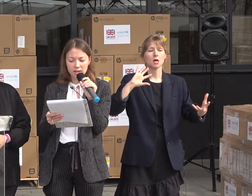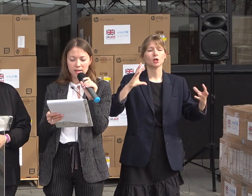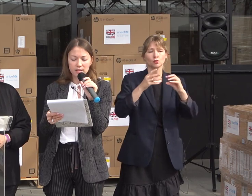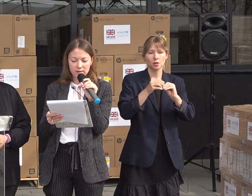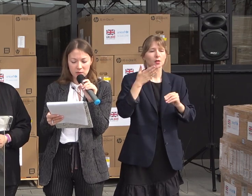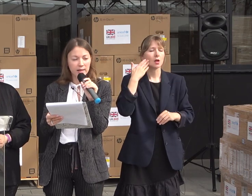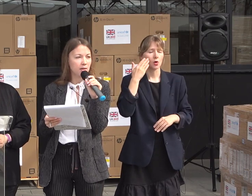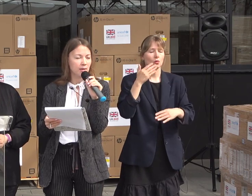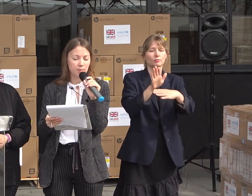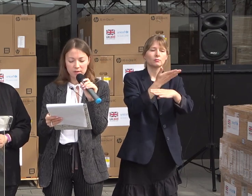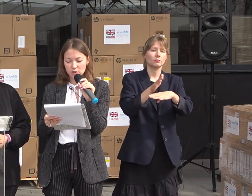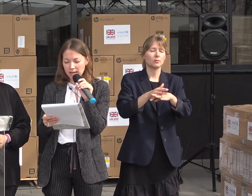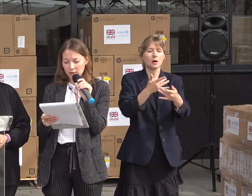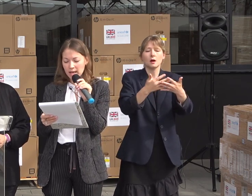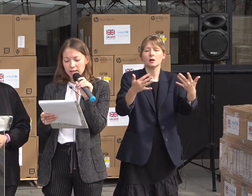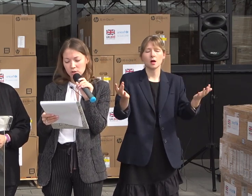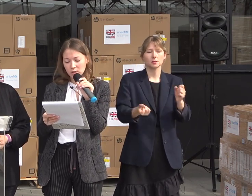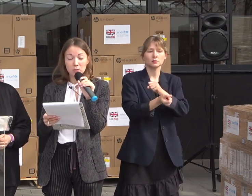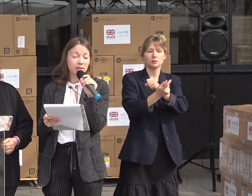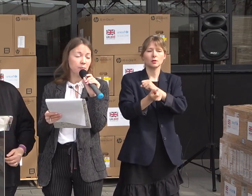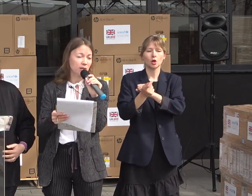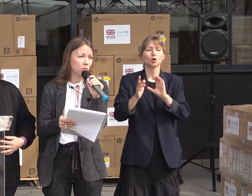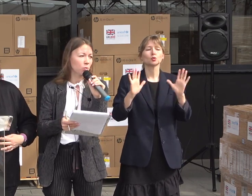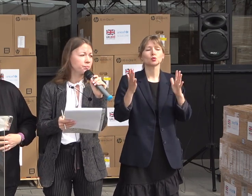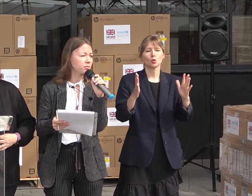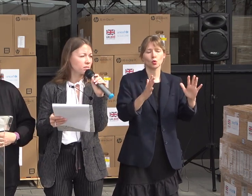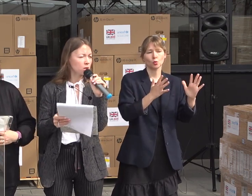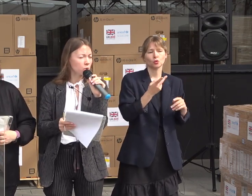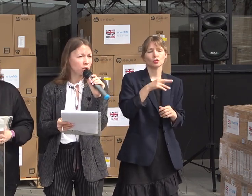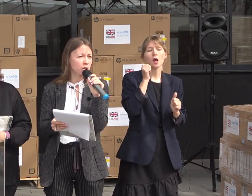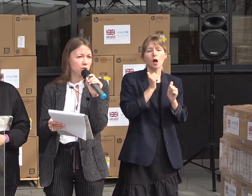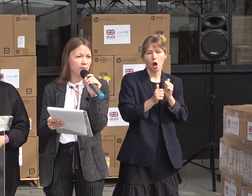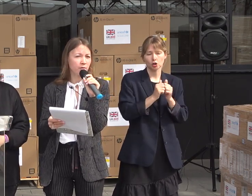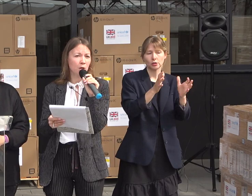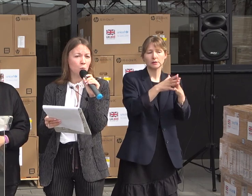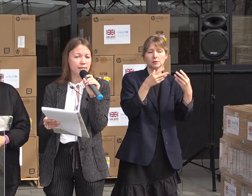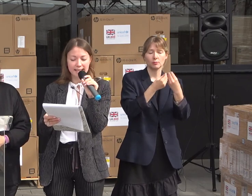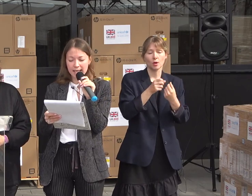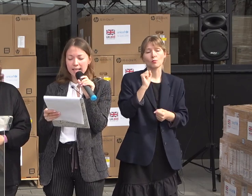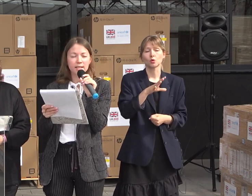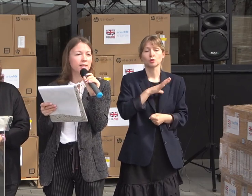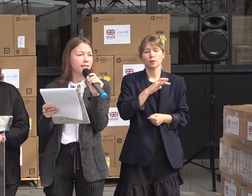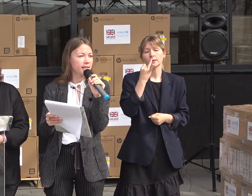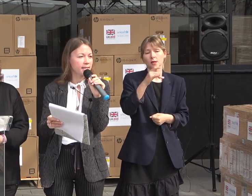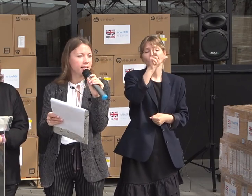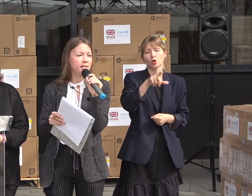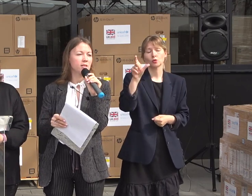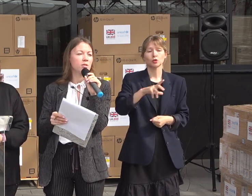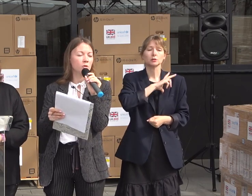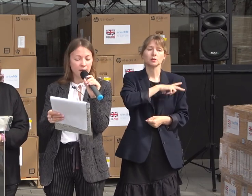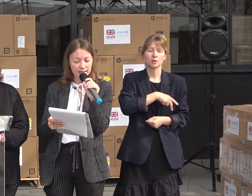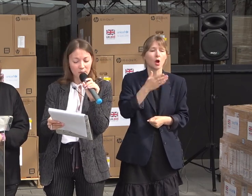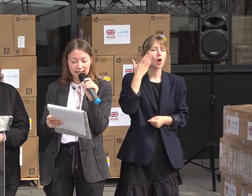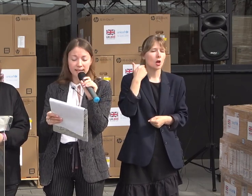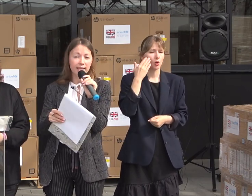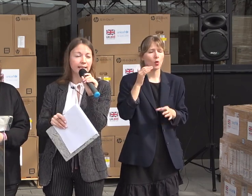gestionării diverselor cazuri ale beneficiarilor. Și totodată, pentru lucrătorii sociali fi mai comod să se ghideze să